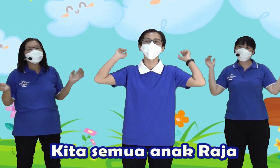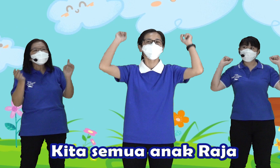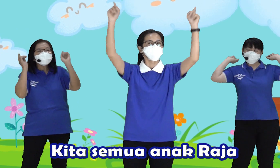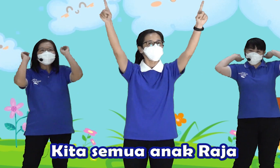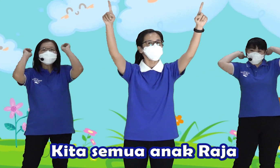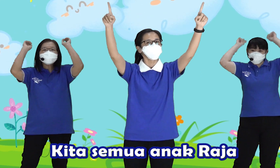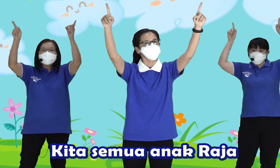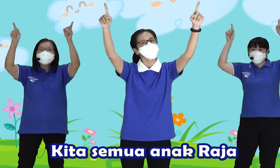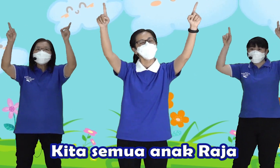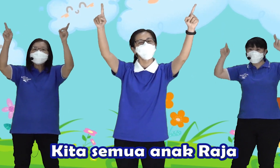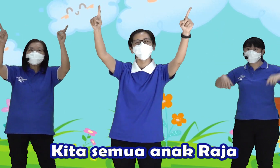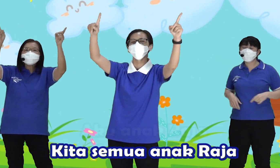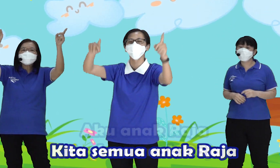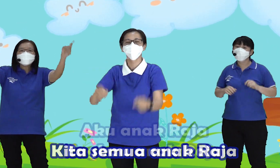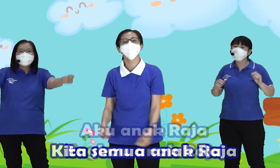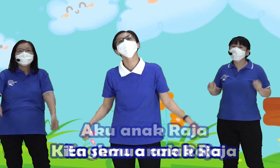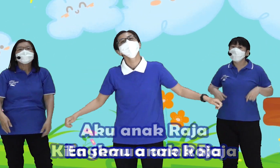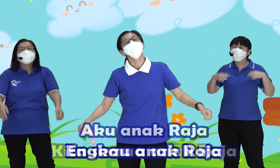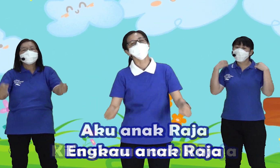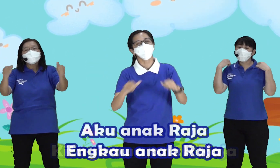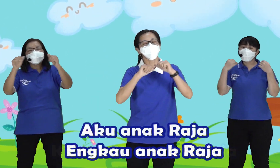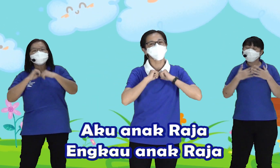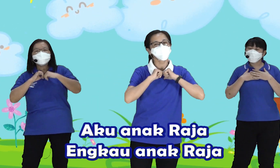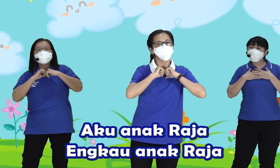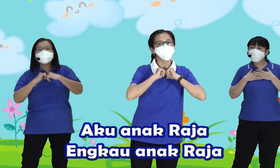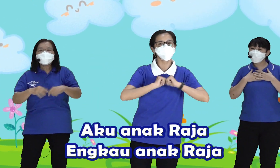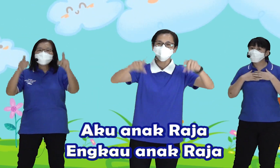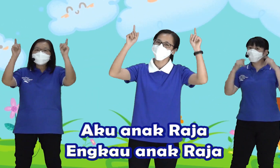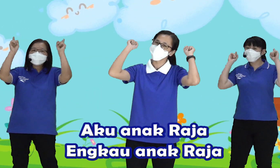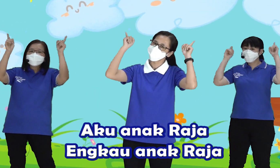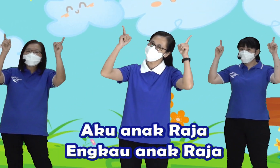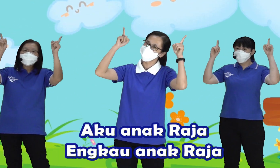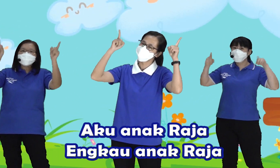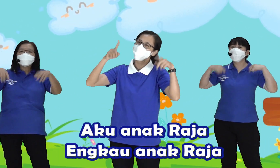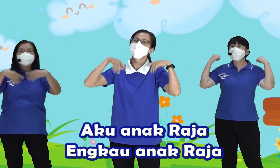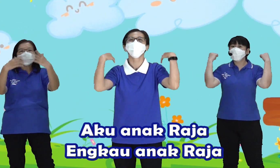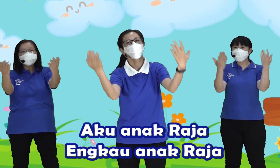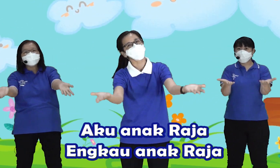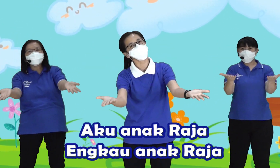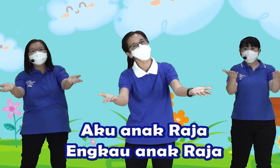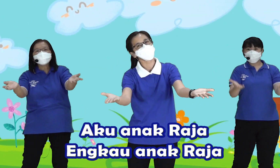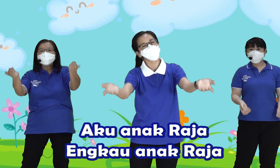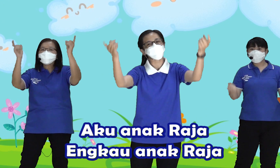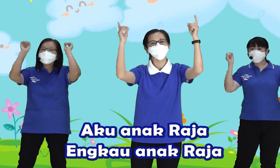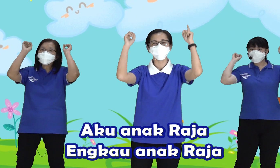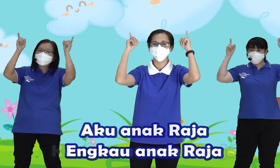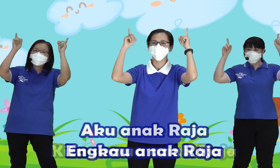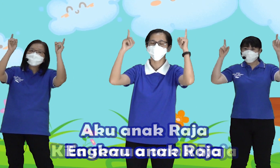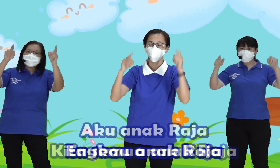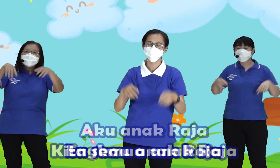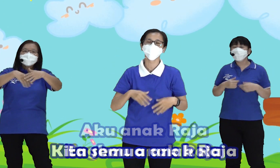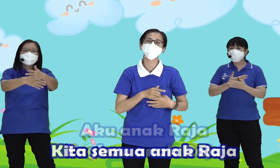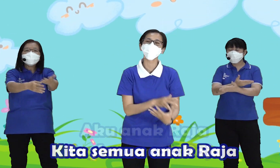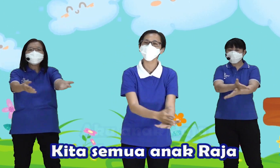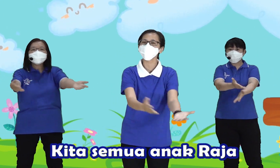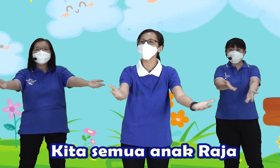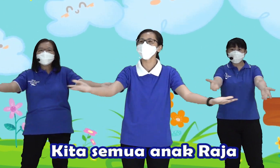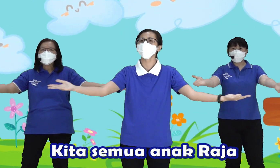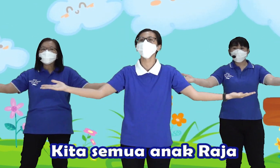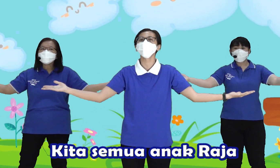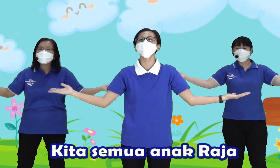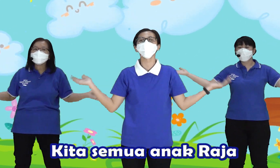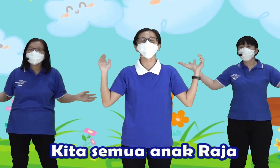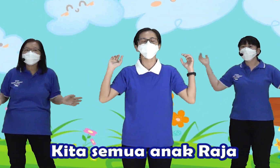Anak Raja Aku Anak Raja Engkau Anak Raja Kita